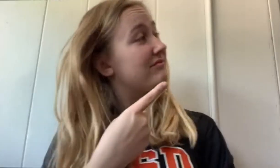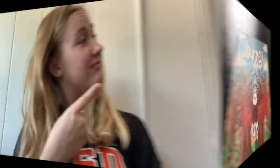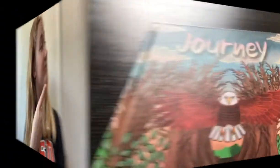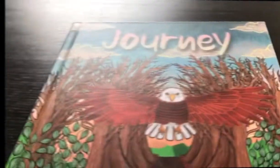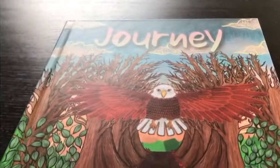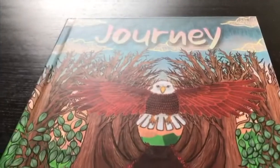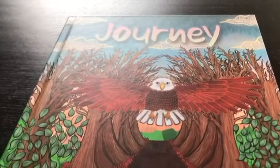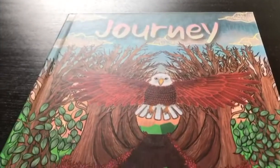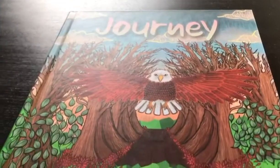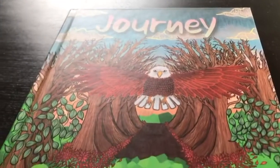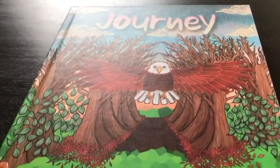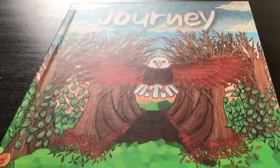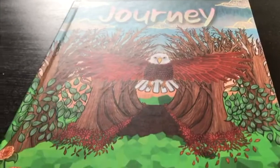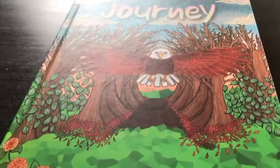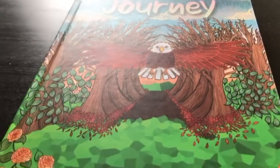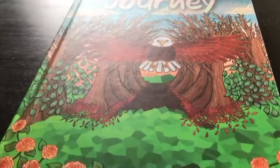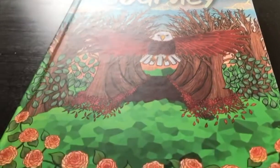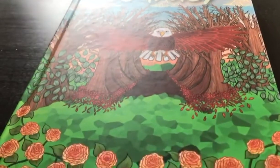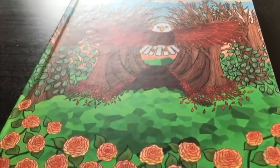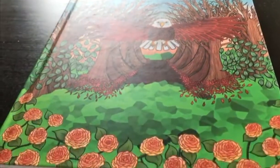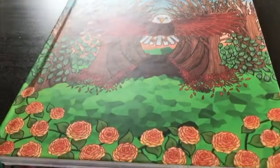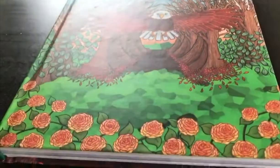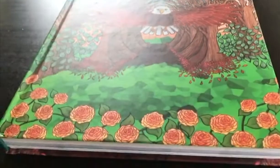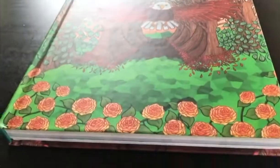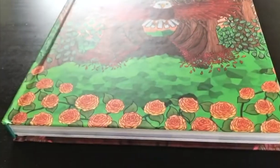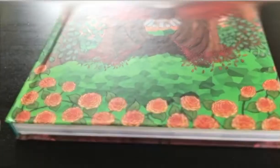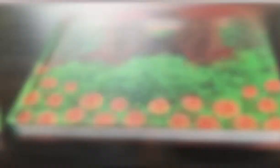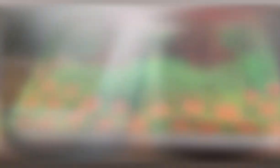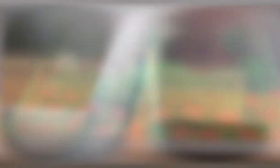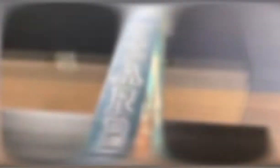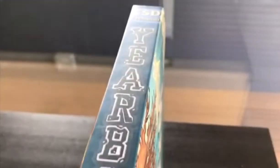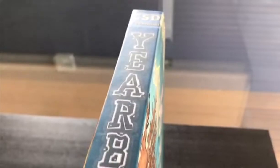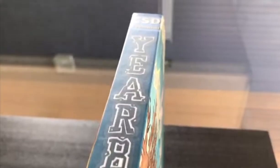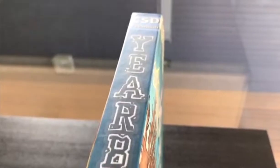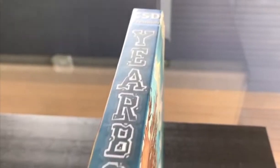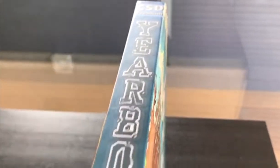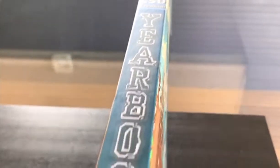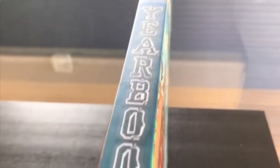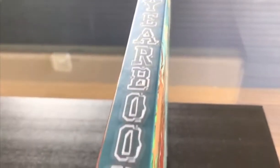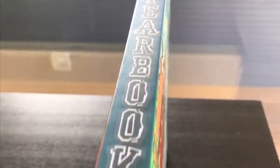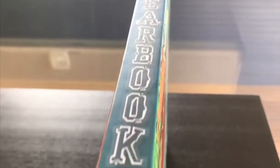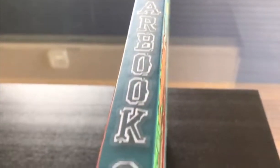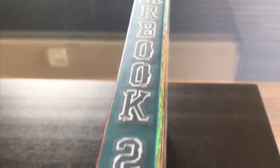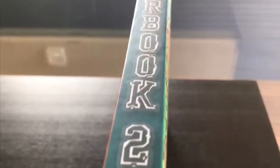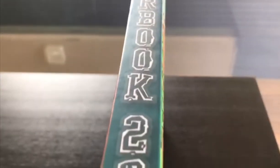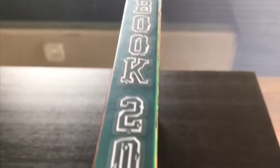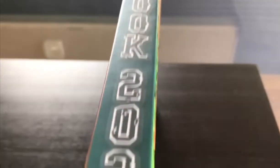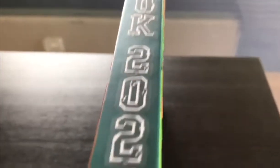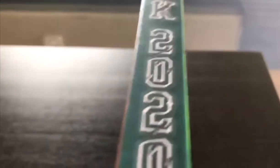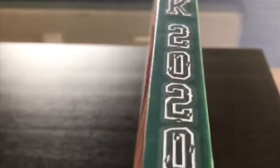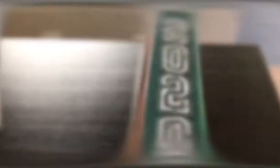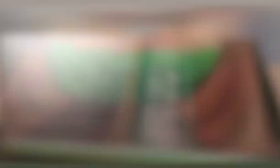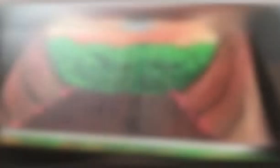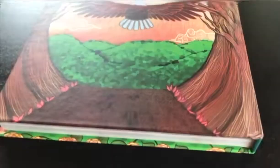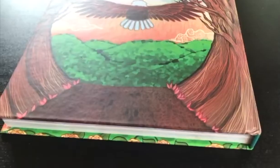Esa es la portada del libro anual. Sí, es la portada del libro anual de este año.